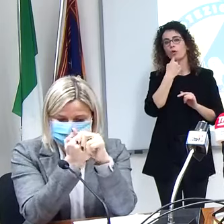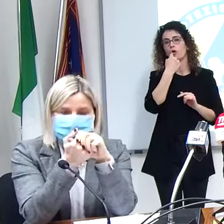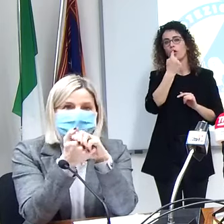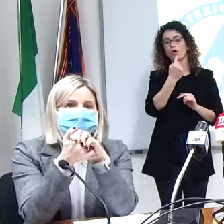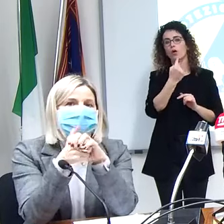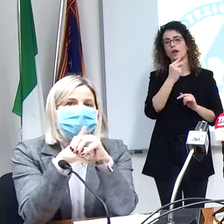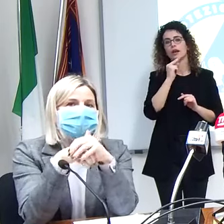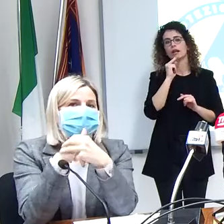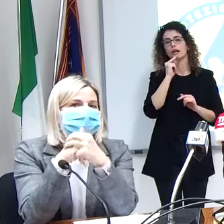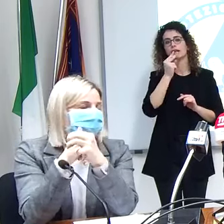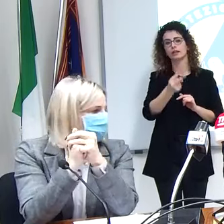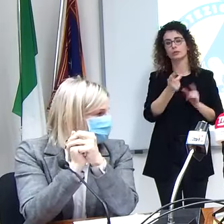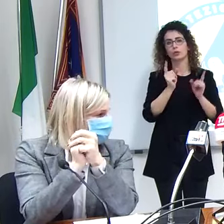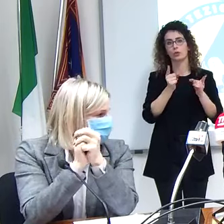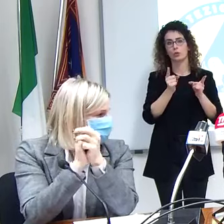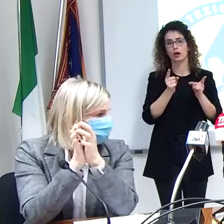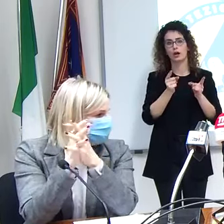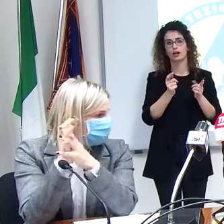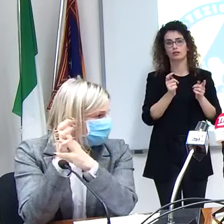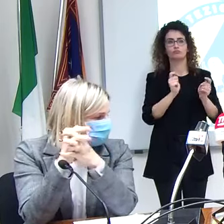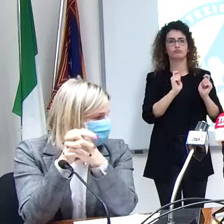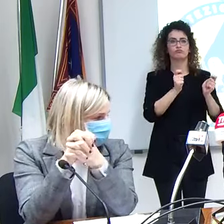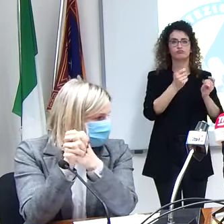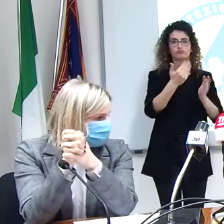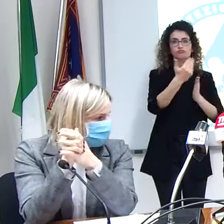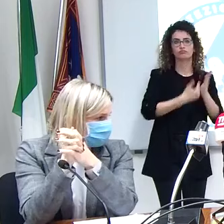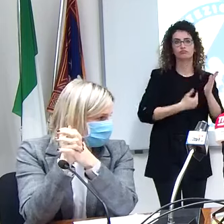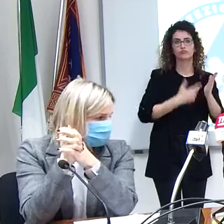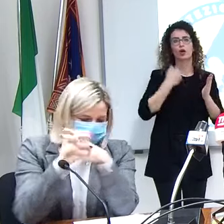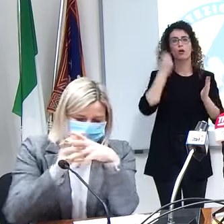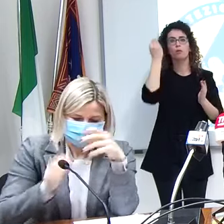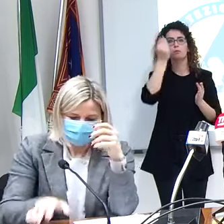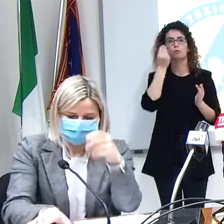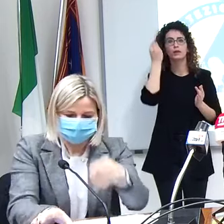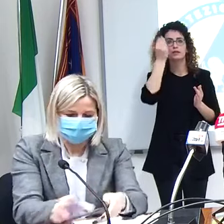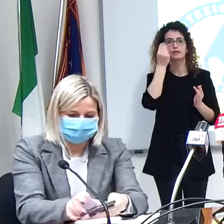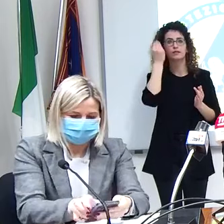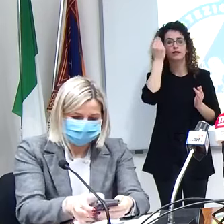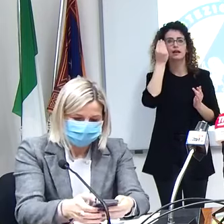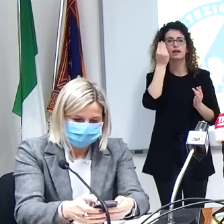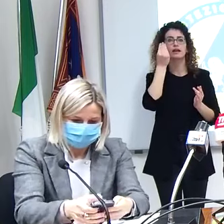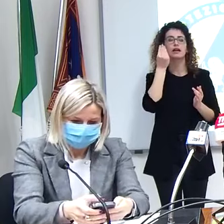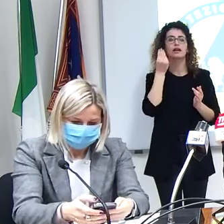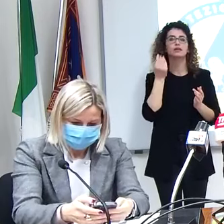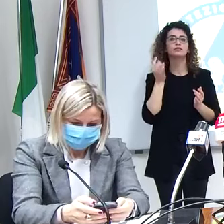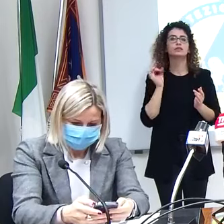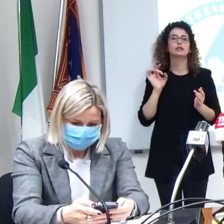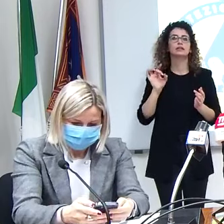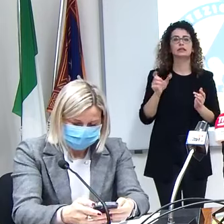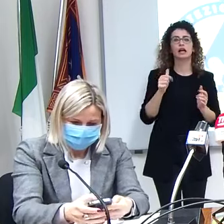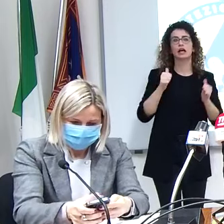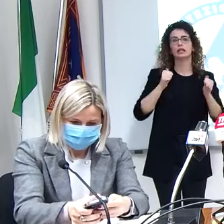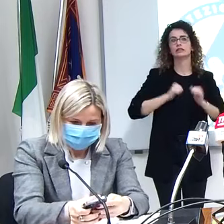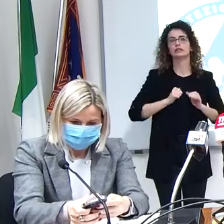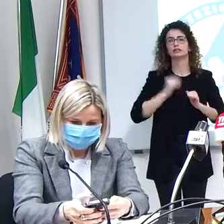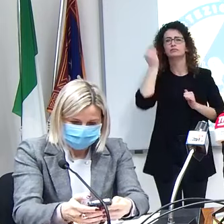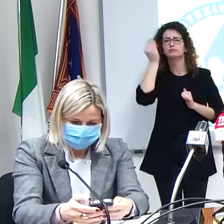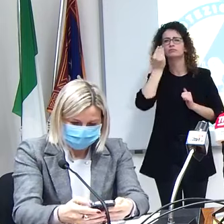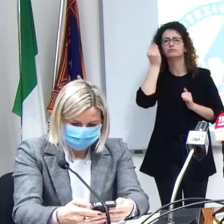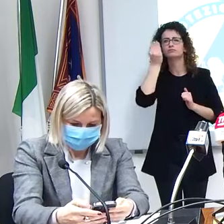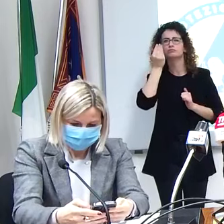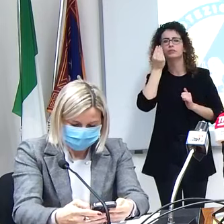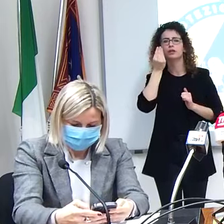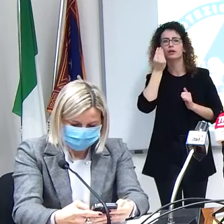questi articoli o a questi pensieri che a volte vengono espressi da alcuni cittadini sul